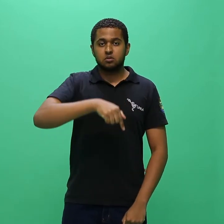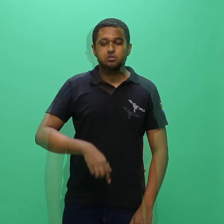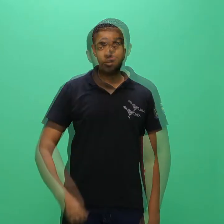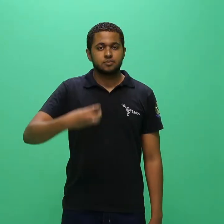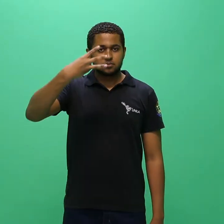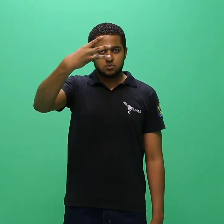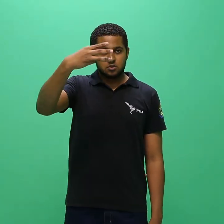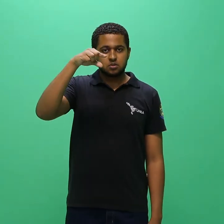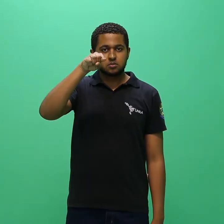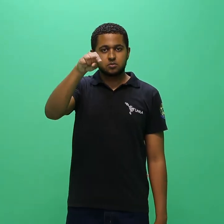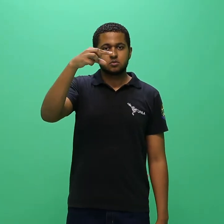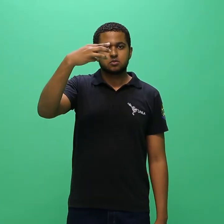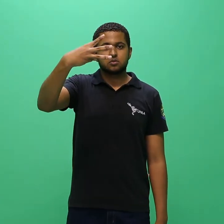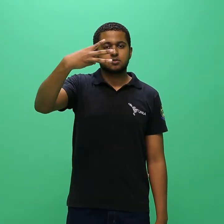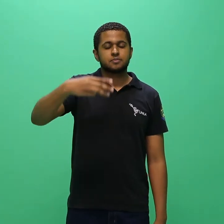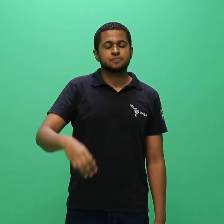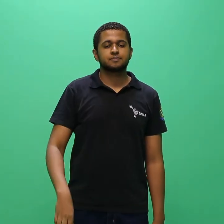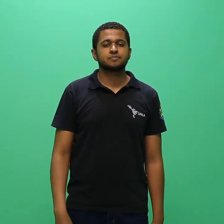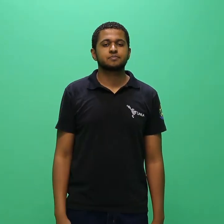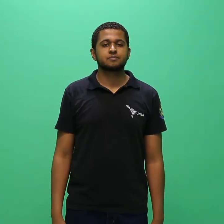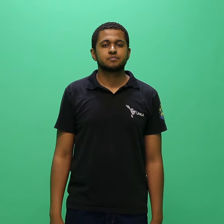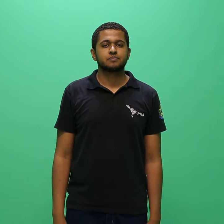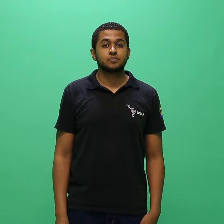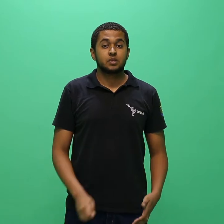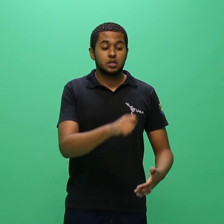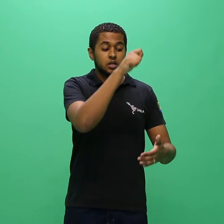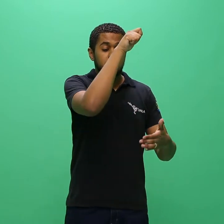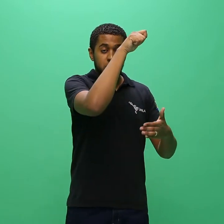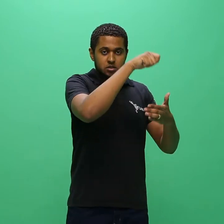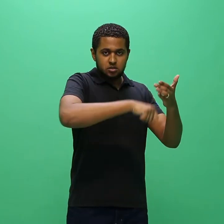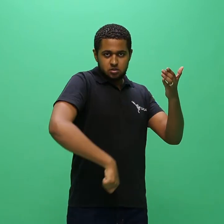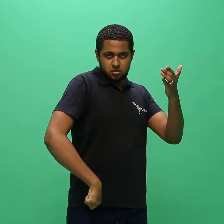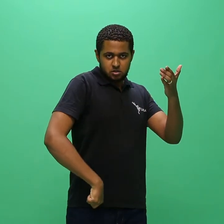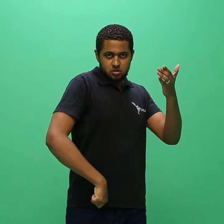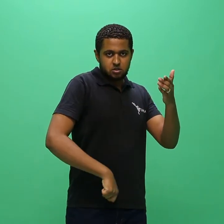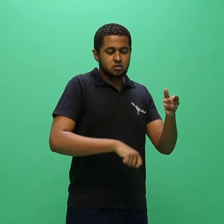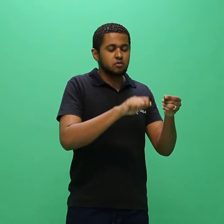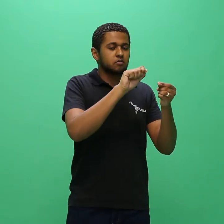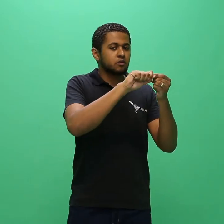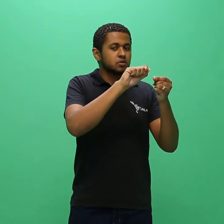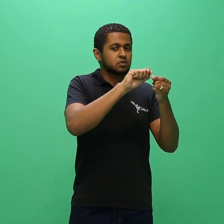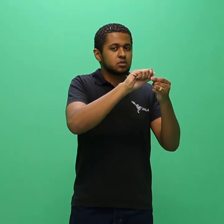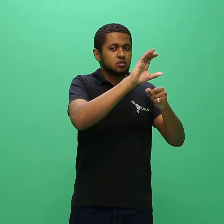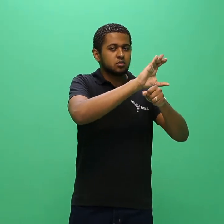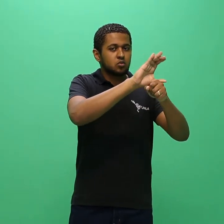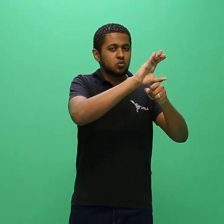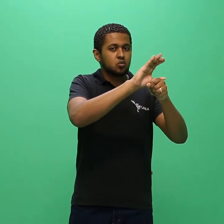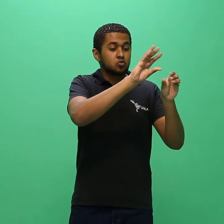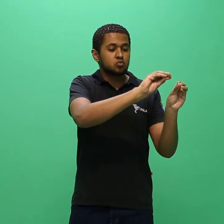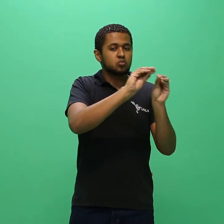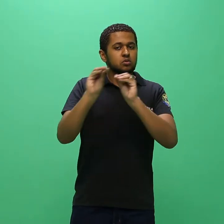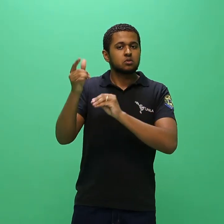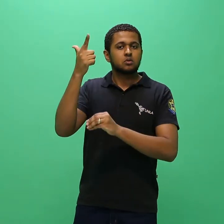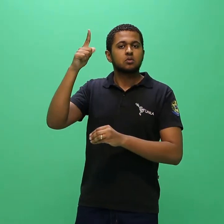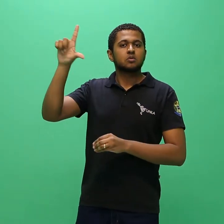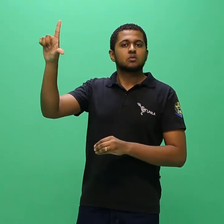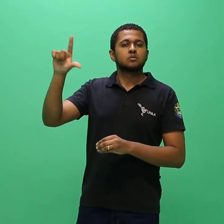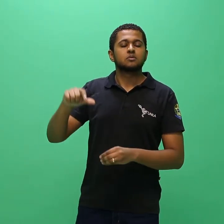3.3. Da inscrição para a reopção de curso. 3